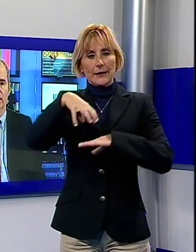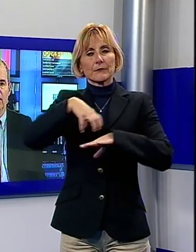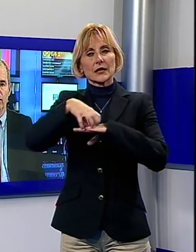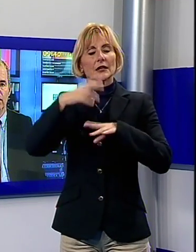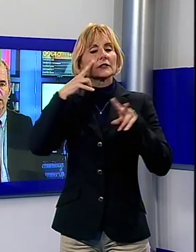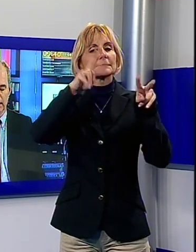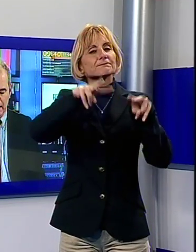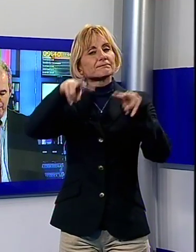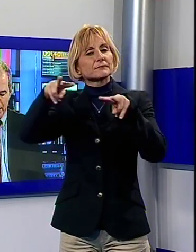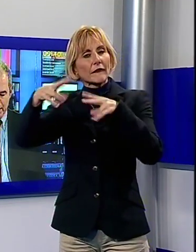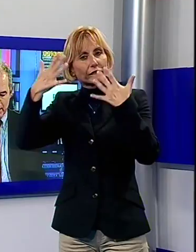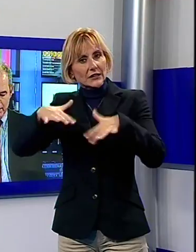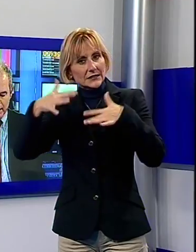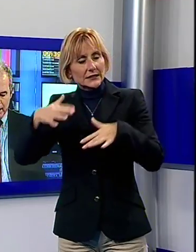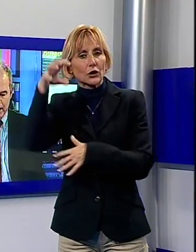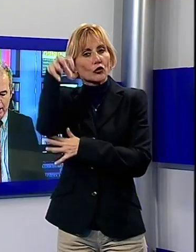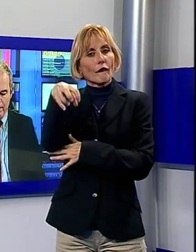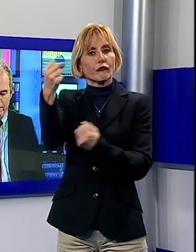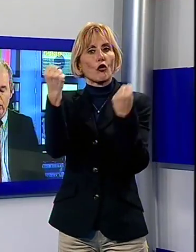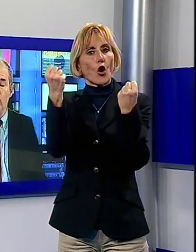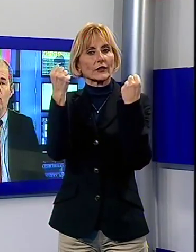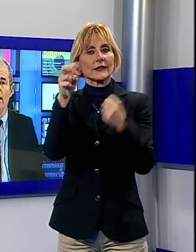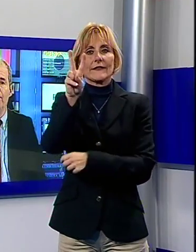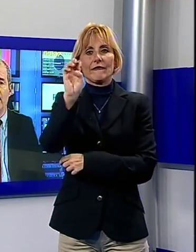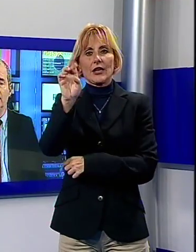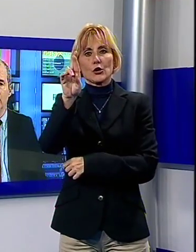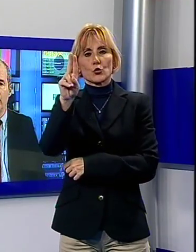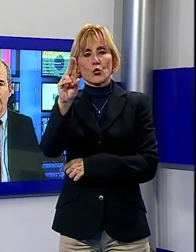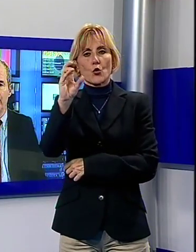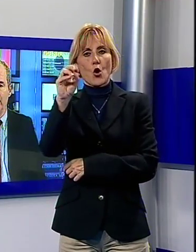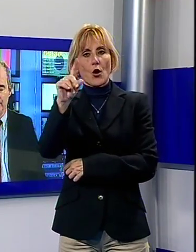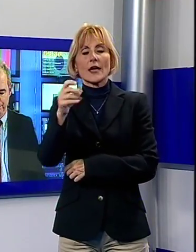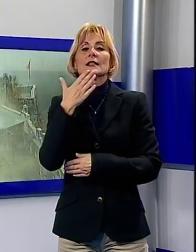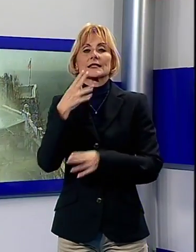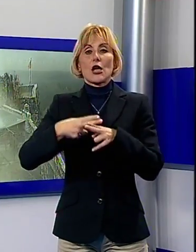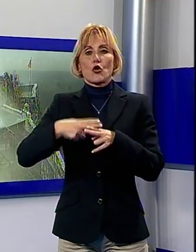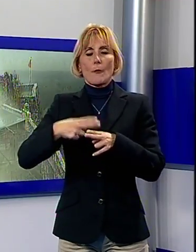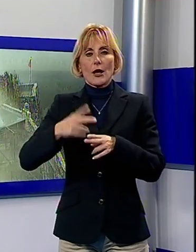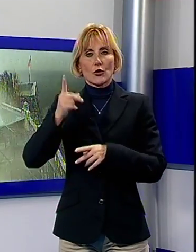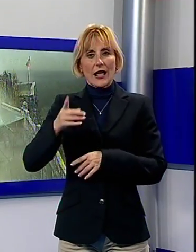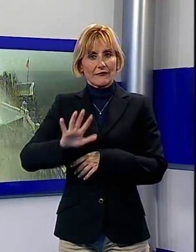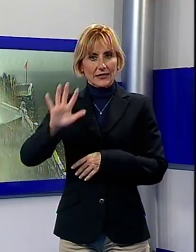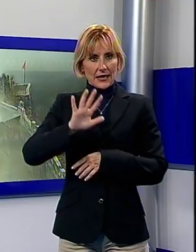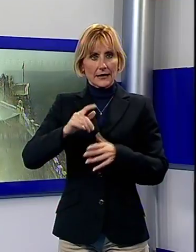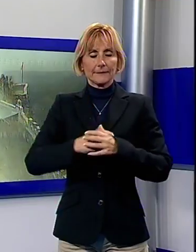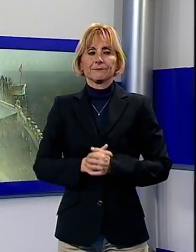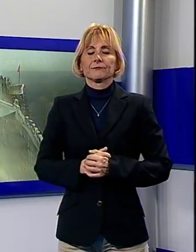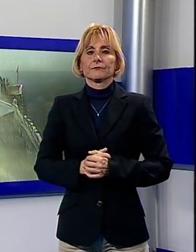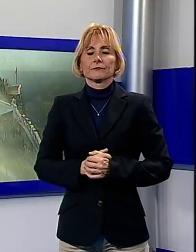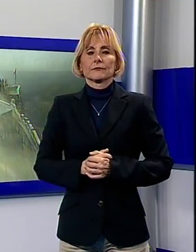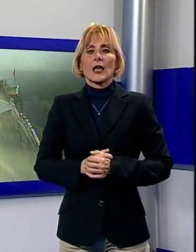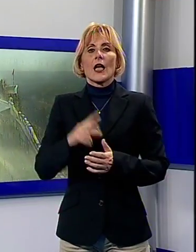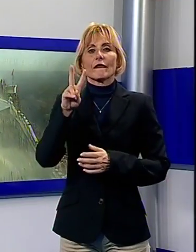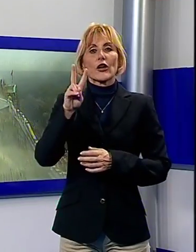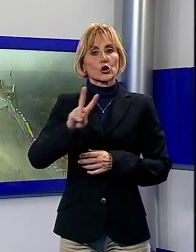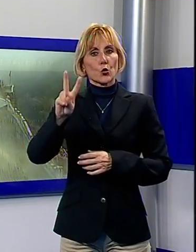visita alla Fortezza delle Verrucole a San Romano Garfagnana. La Fortezza delle Verrucole avvolta